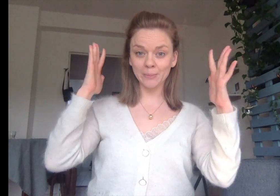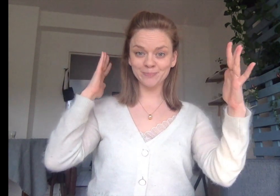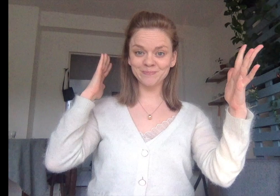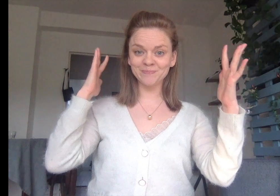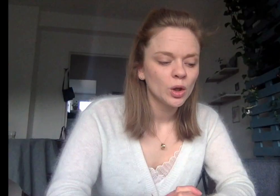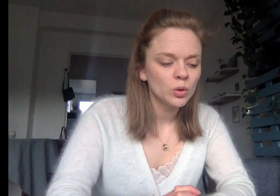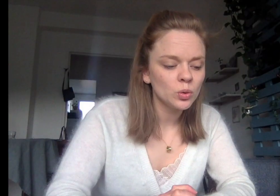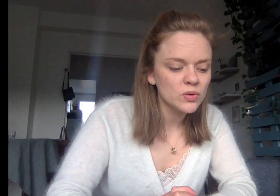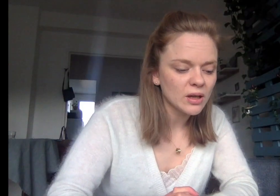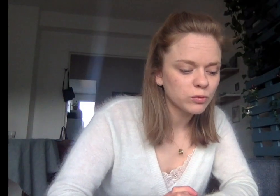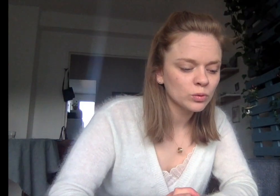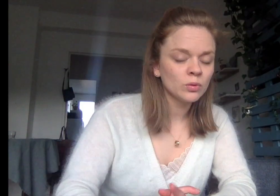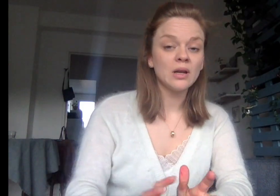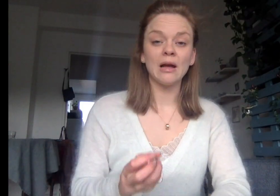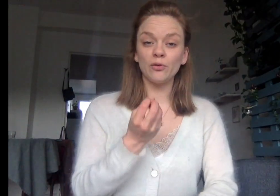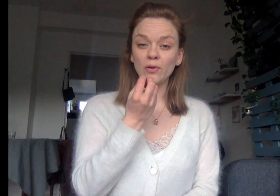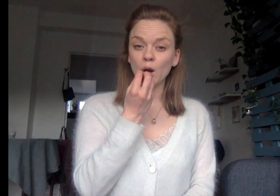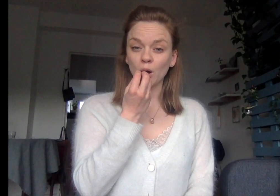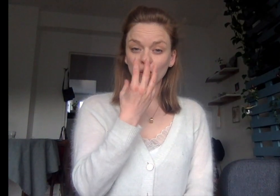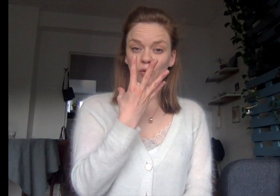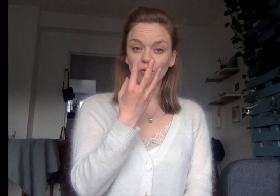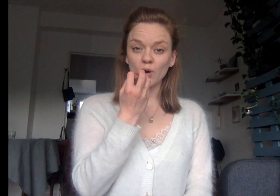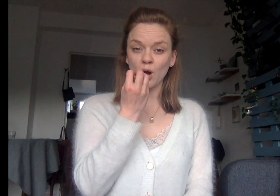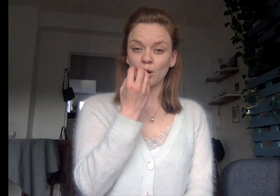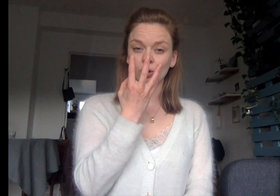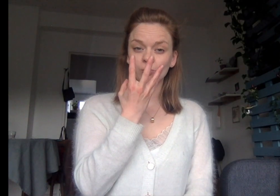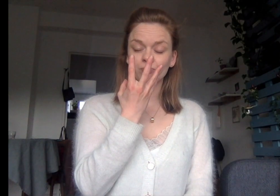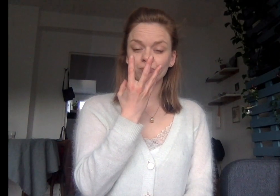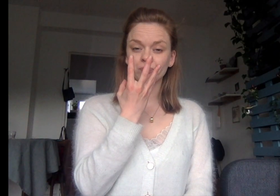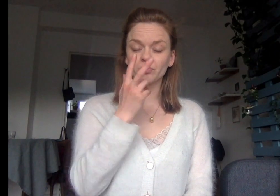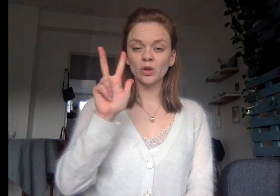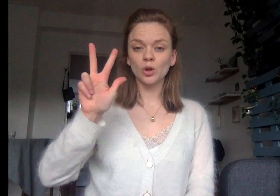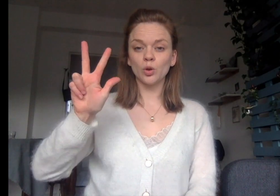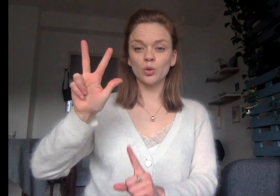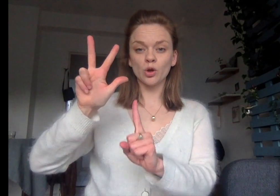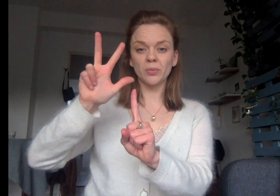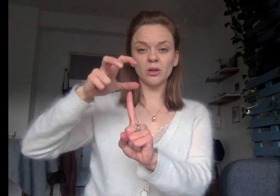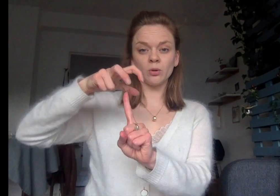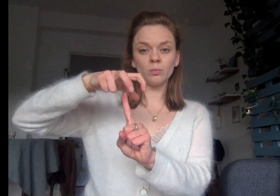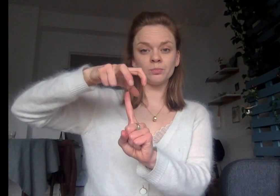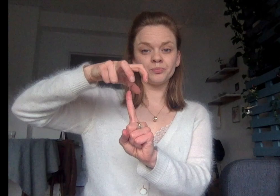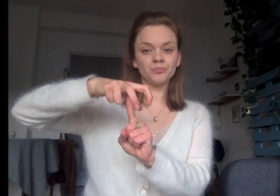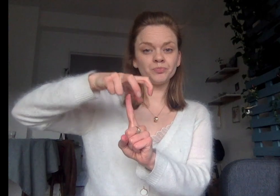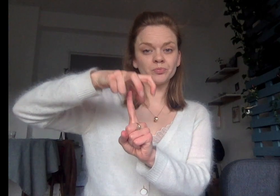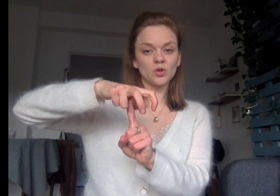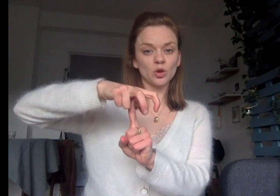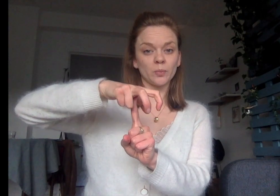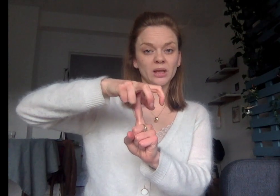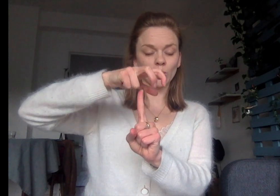Nous avons la fleur. Fleur. Le champignon. Champignon.